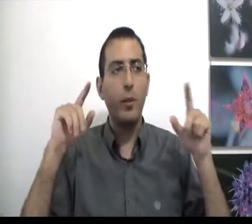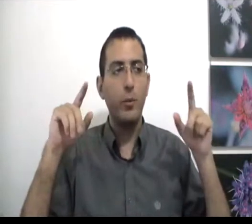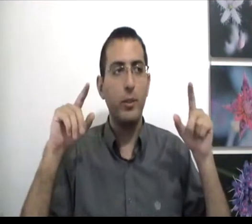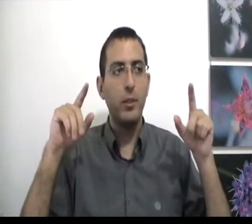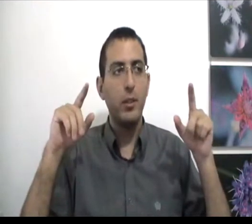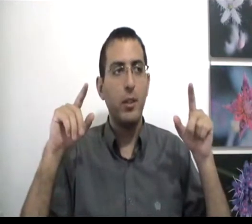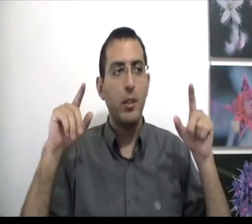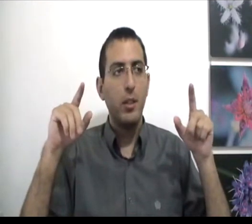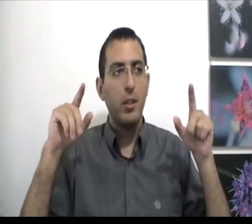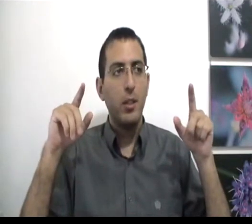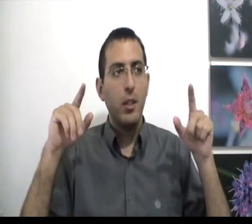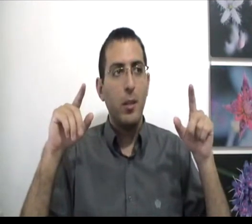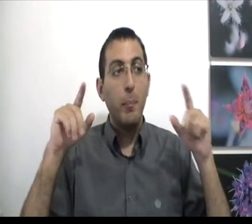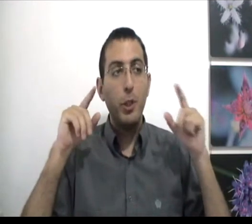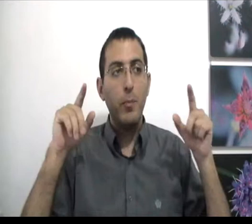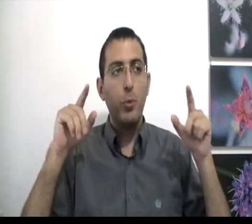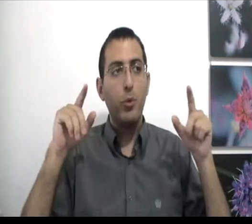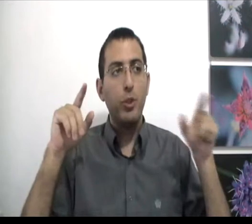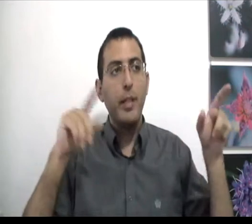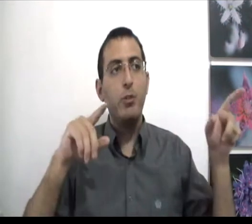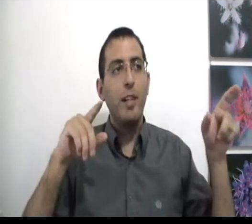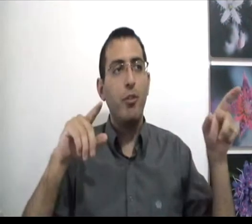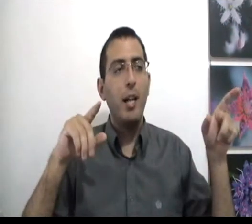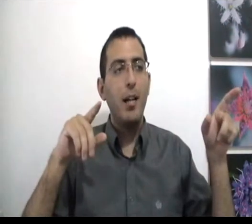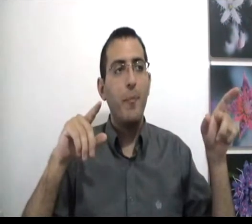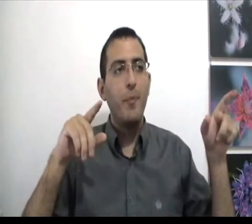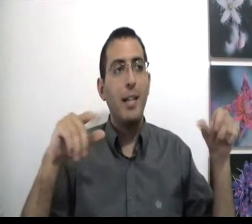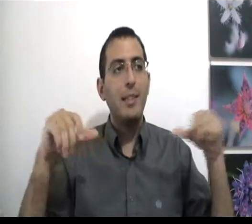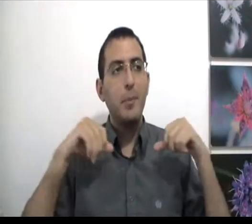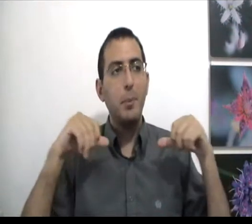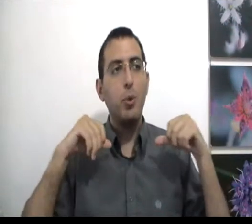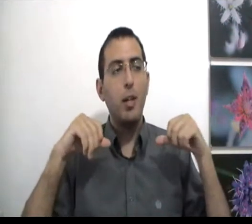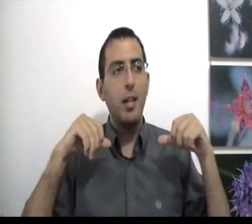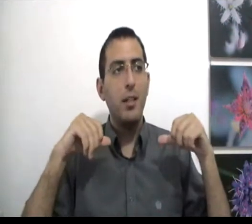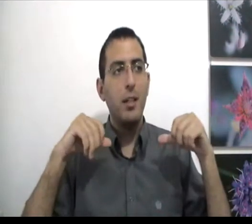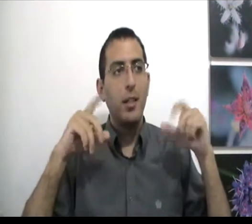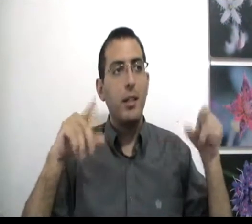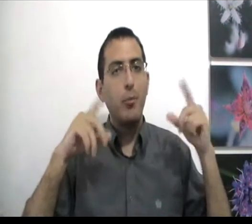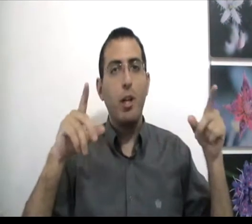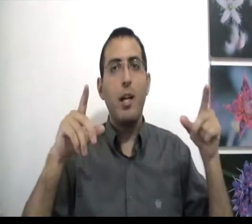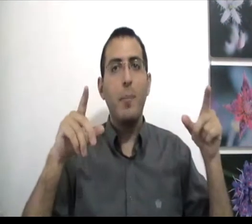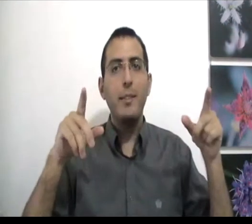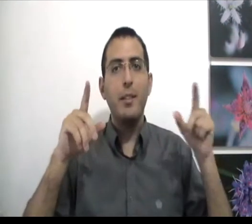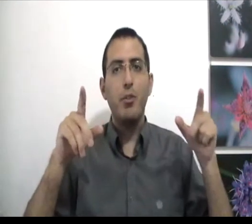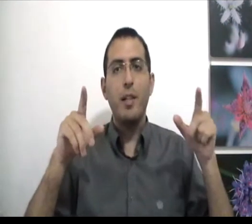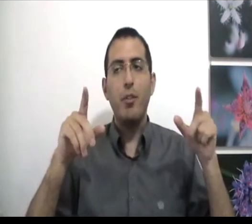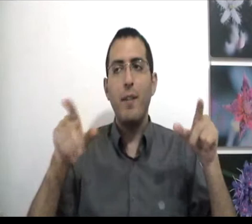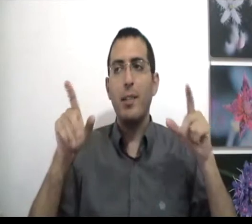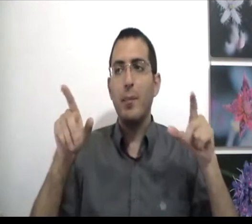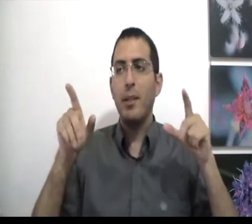אחוז בשלמות שאין תשובה לשאלה, אז אתה תמיד בתוכך תמשיך לחפש את התשובה לשאלה ואתה תמיד